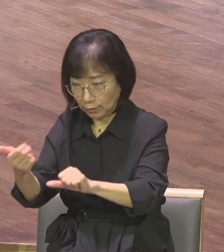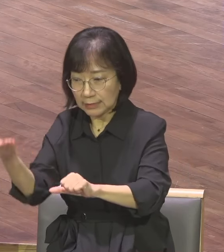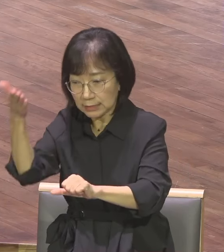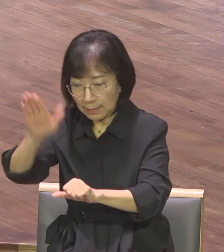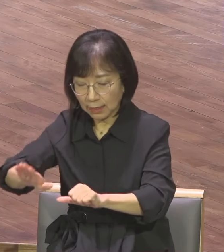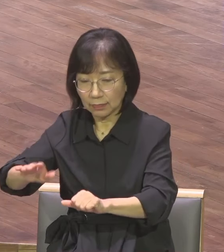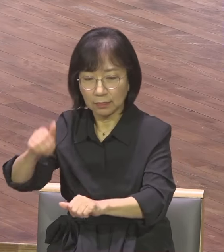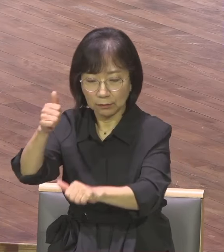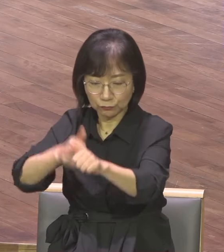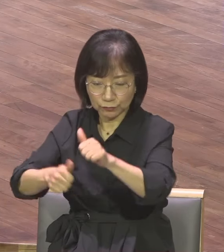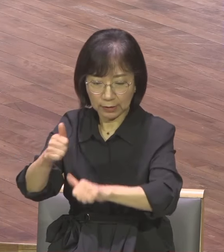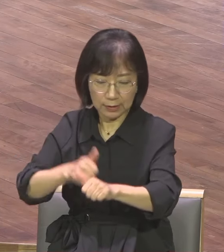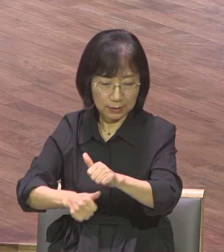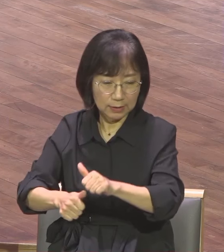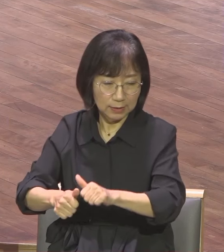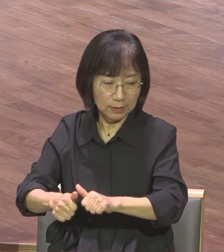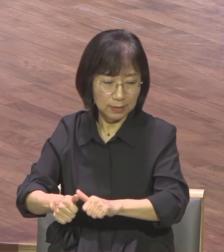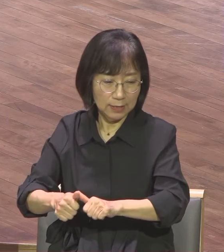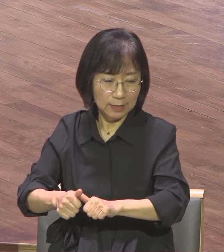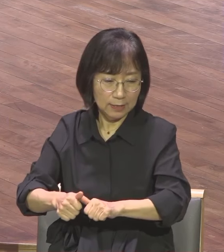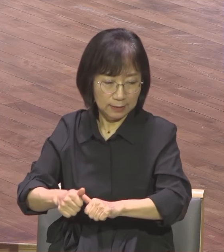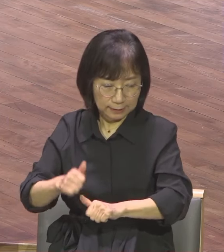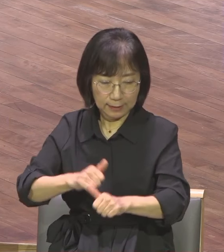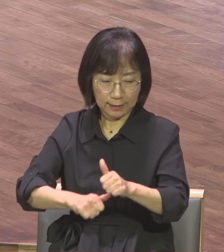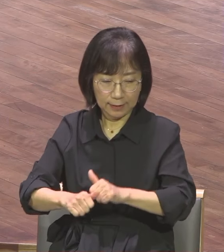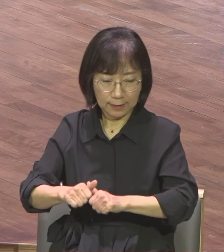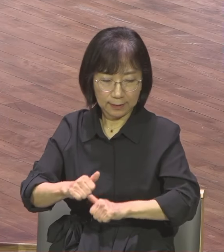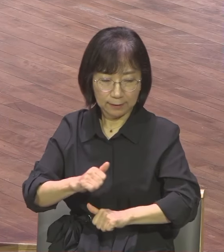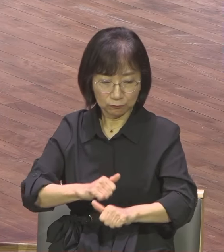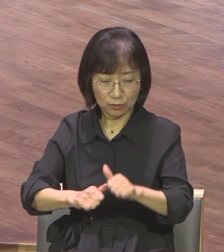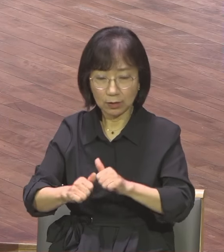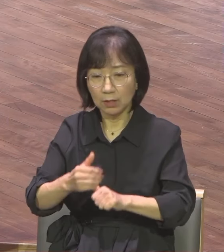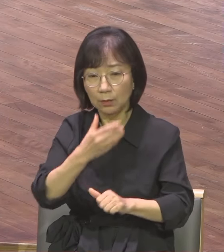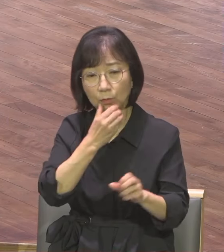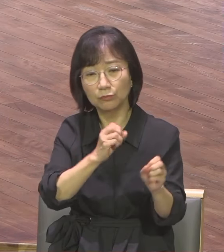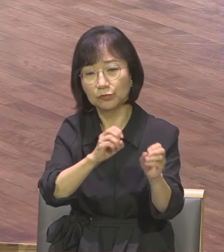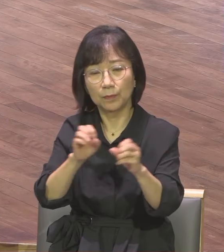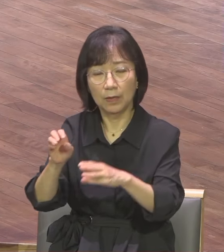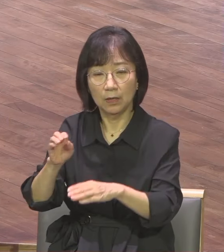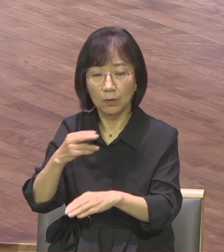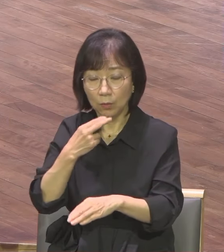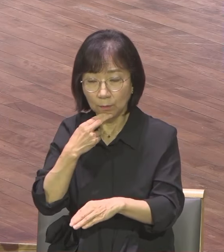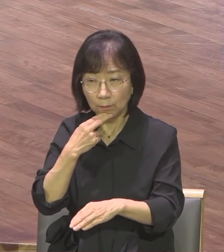500년 만에 저 독일은 어떻게 됐습니까 기독교인이 2%예요 2%도 연령이 60세입니다